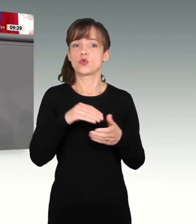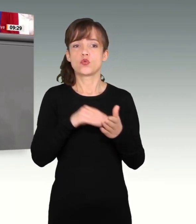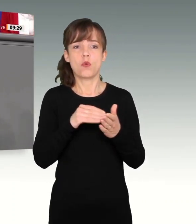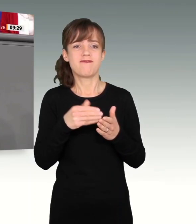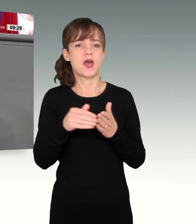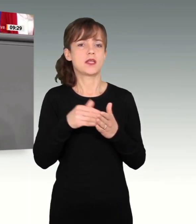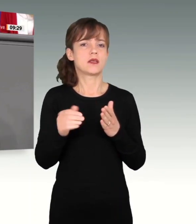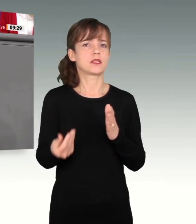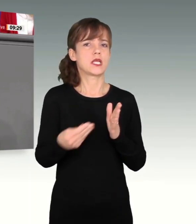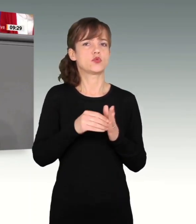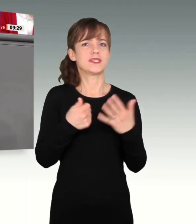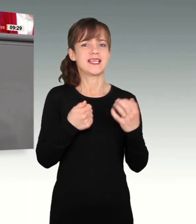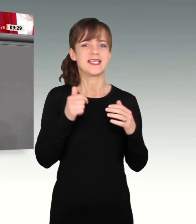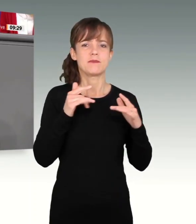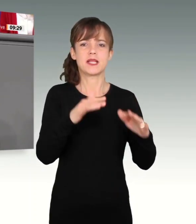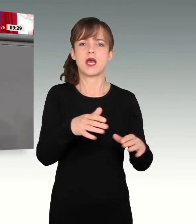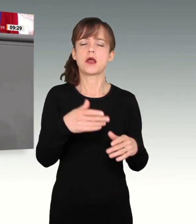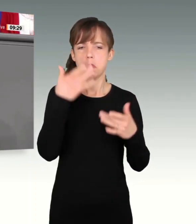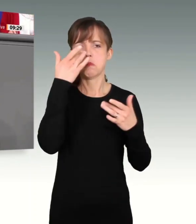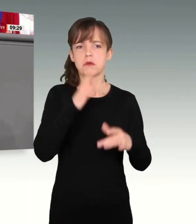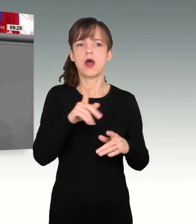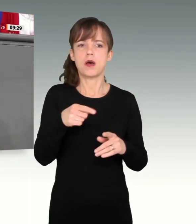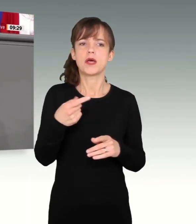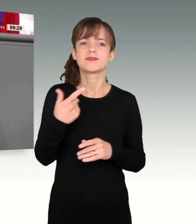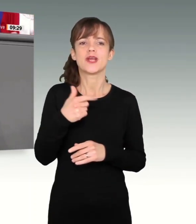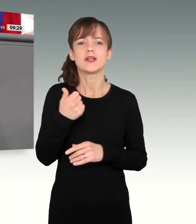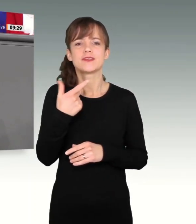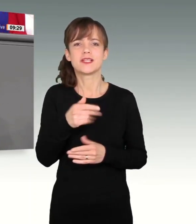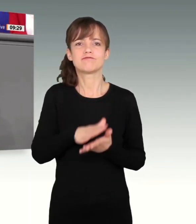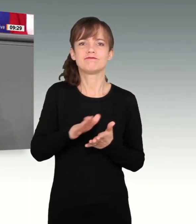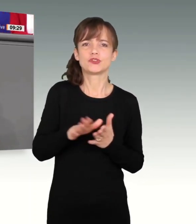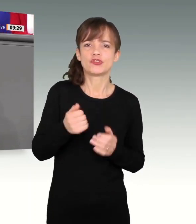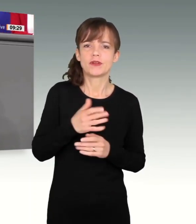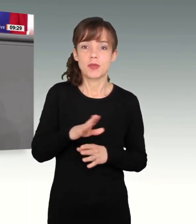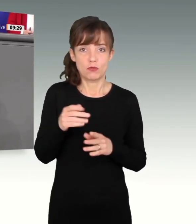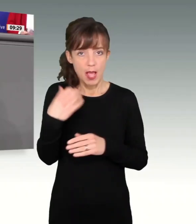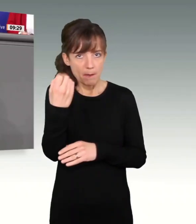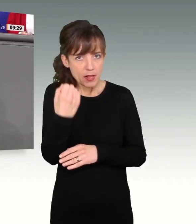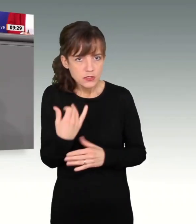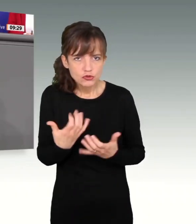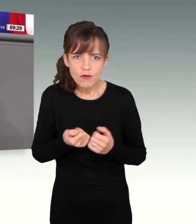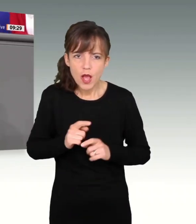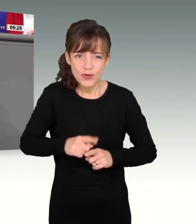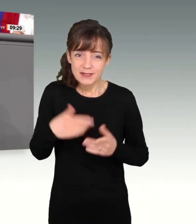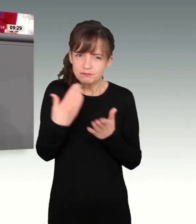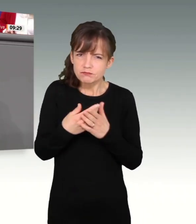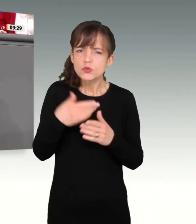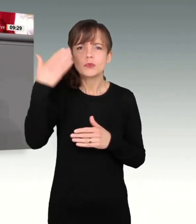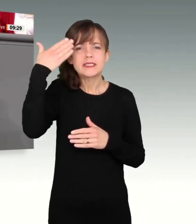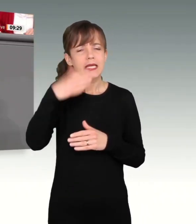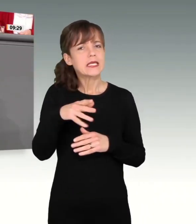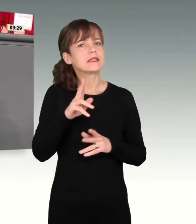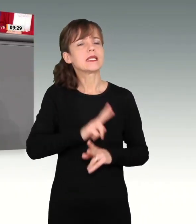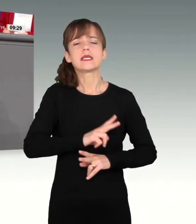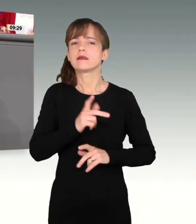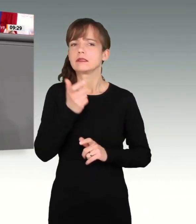einfach nicht mehr ausgeben konnte, so wie es die Ampel nun eben auch nicht mehr tun kann. Das sind doch unseriöse Tricks, die